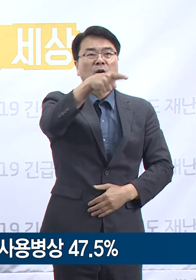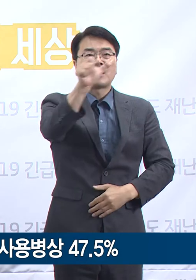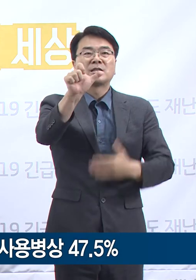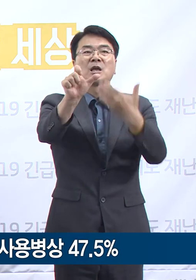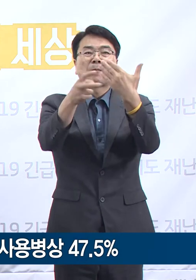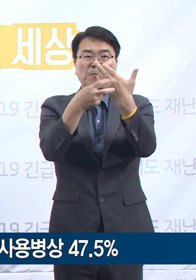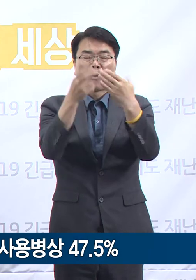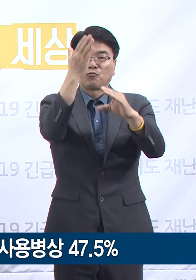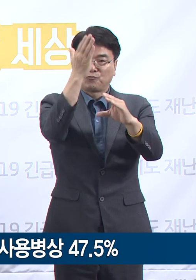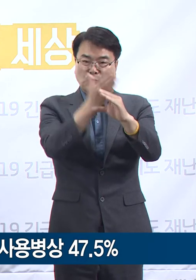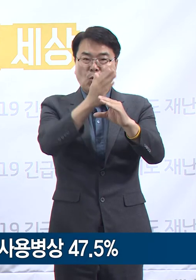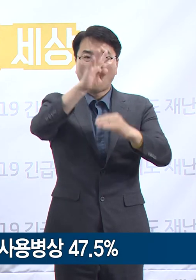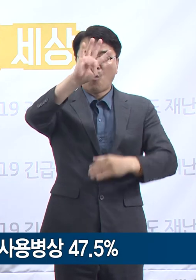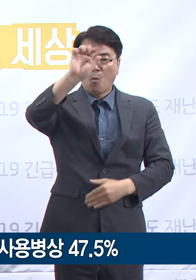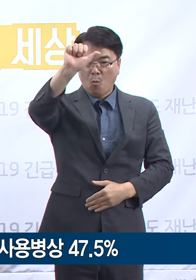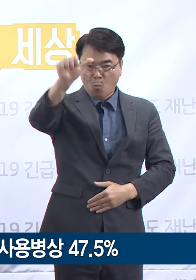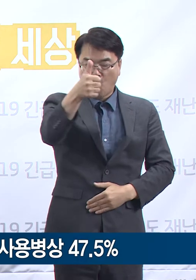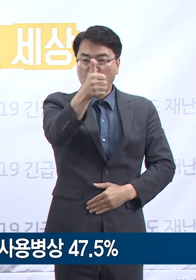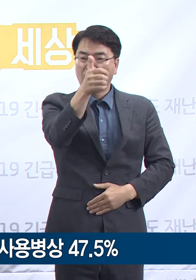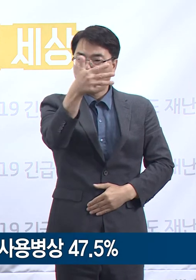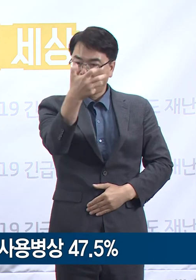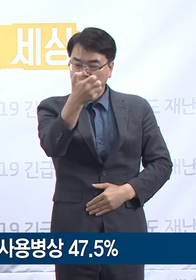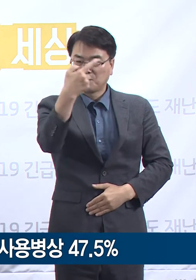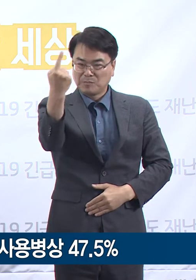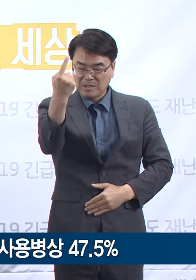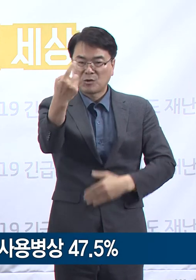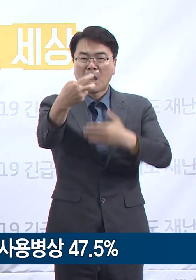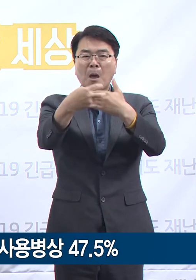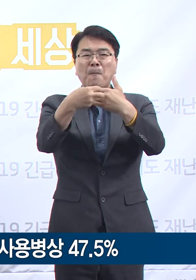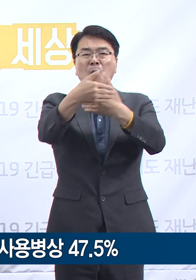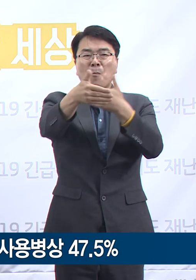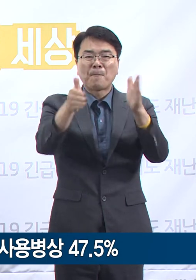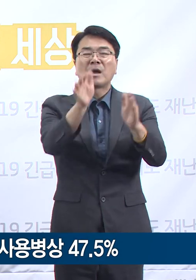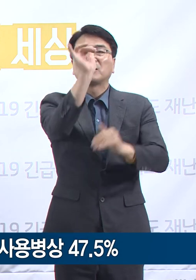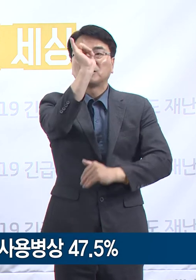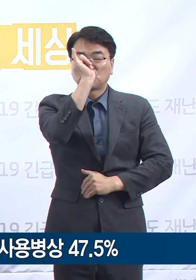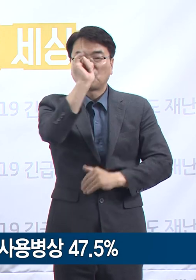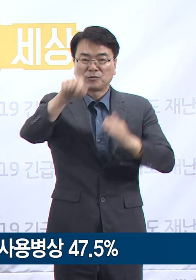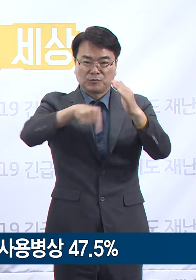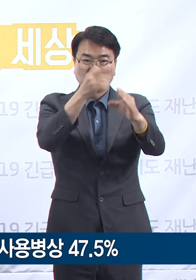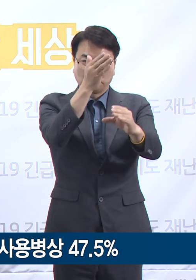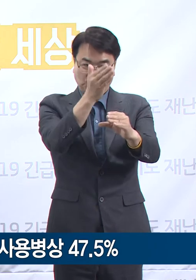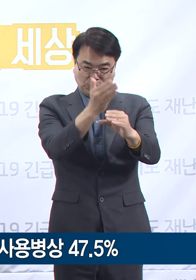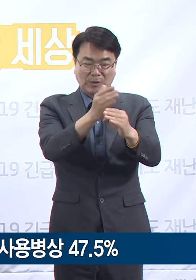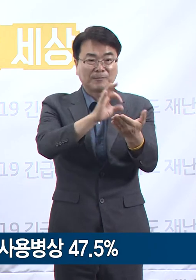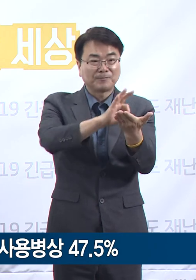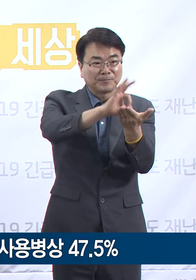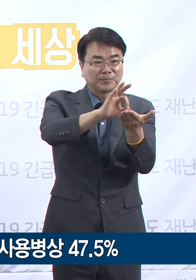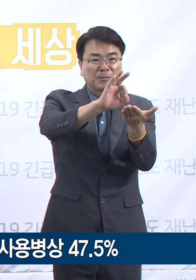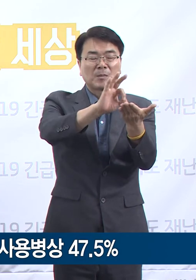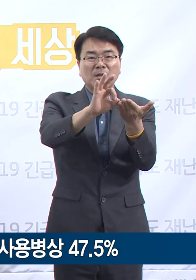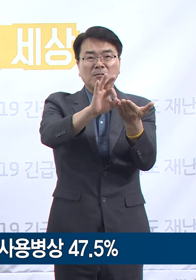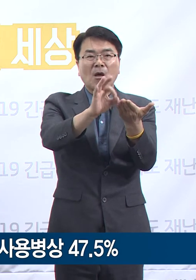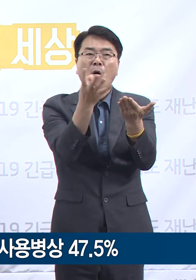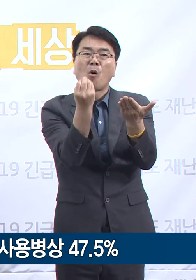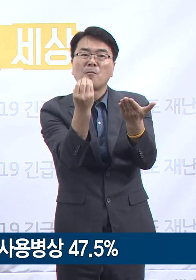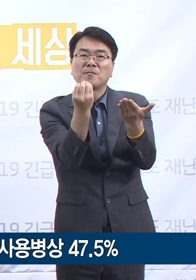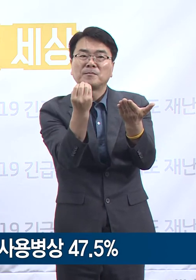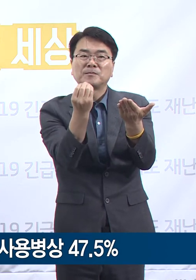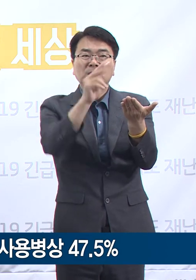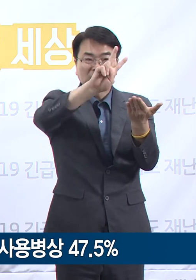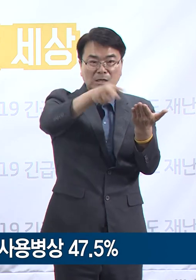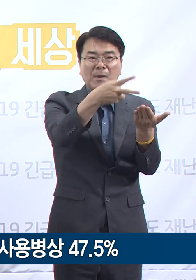581개의 확진자 치료 병상을 확보하고 있으며 현재 사용 중인 병상은 47.5%인